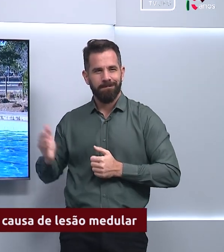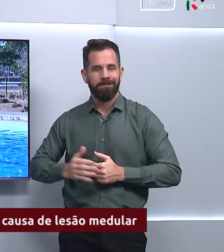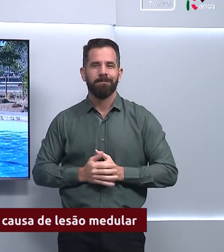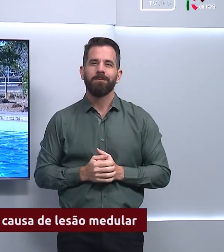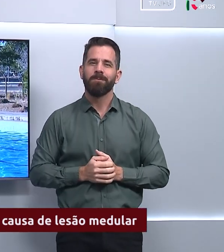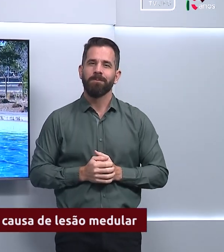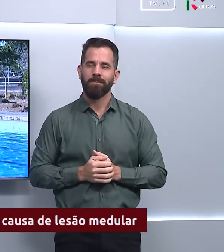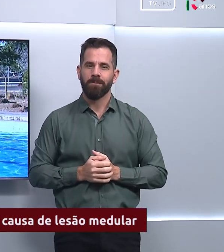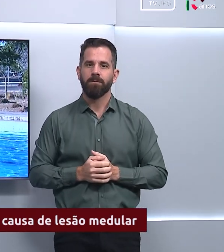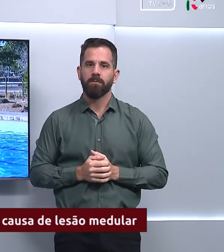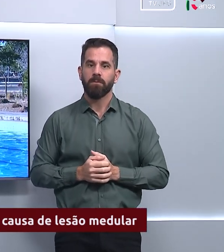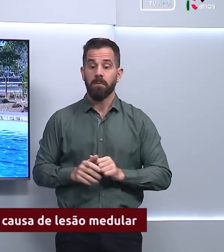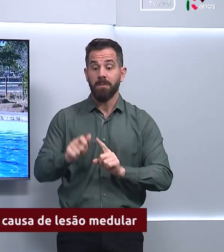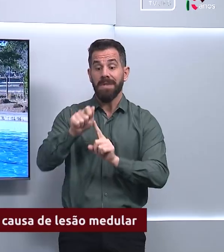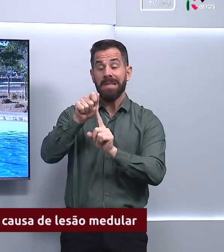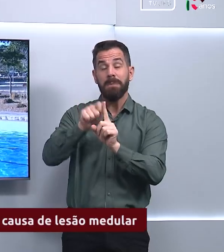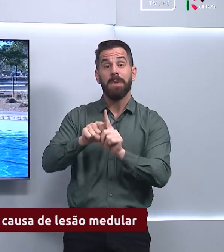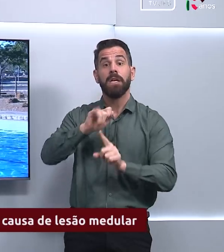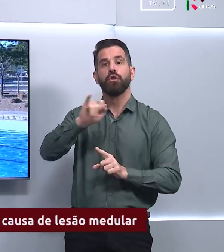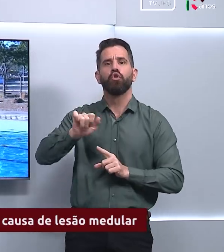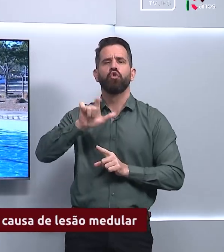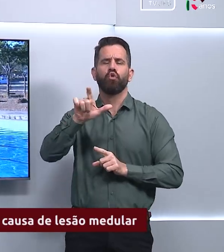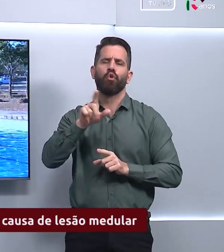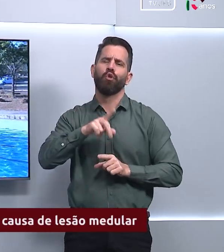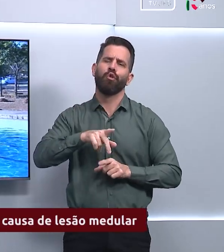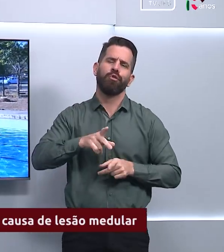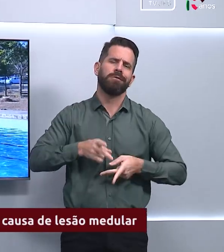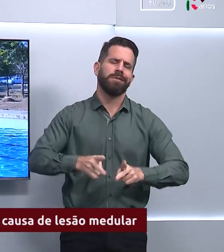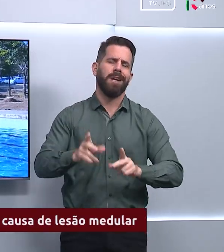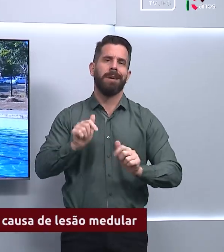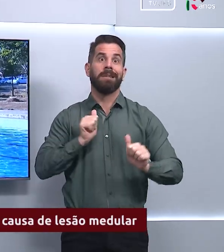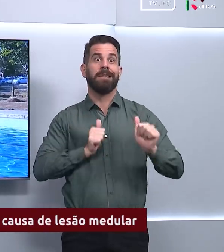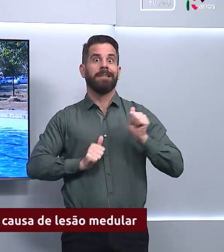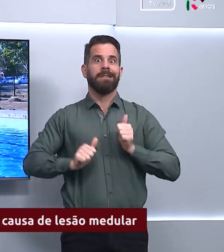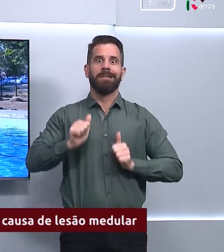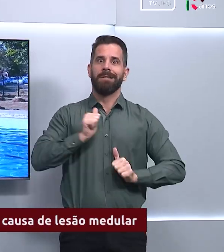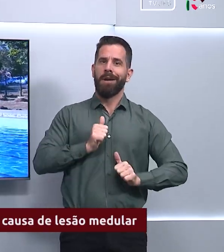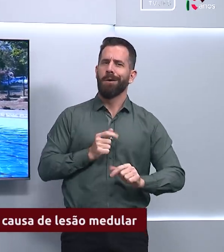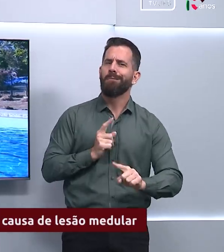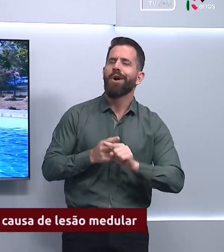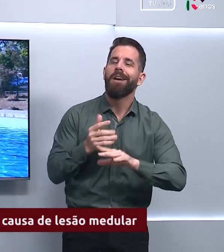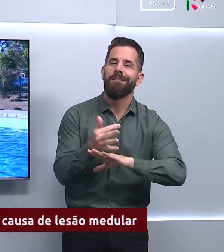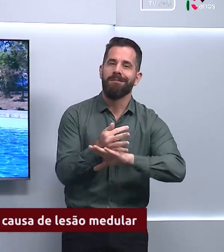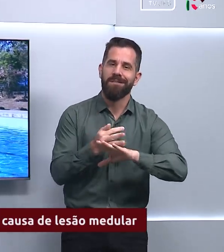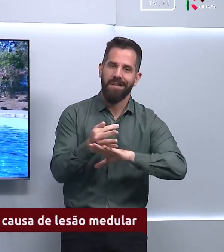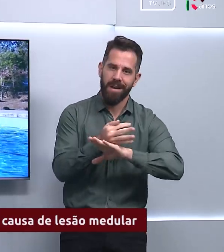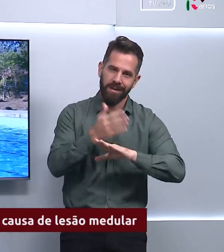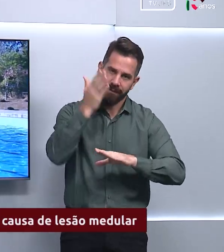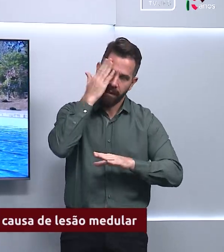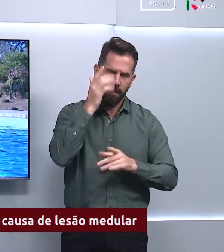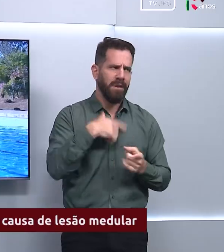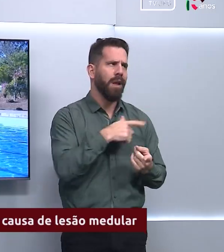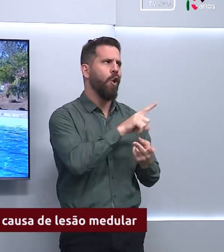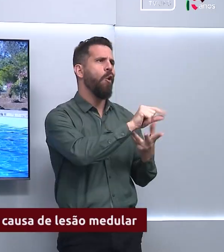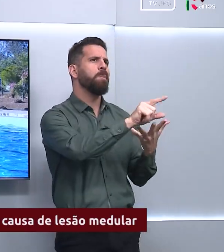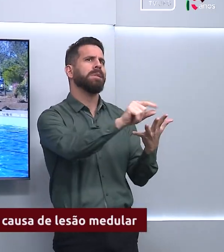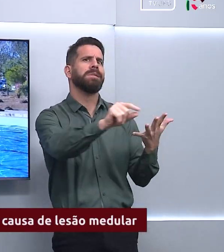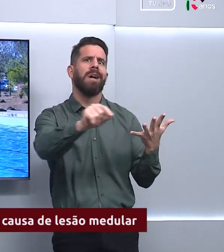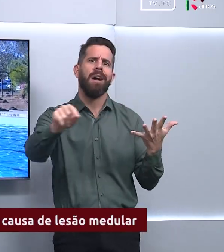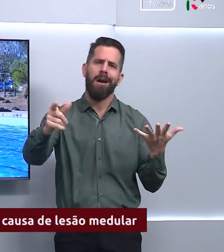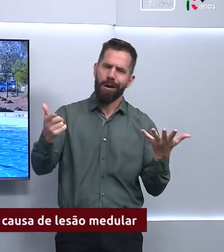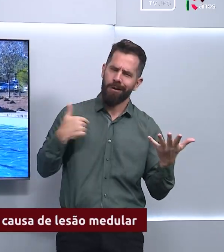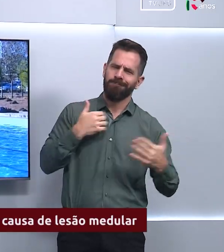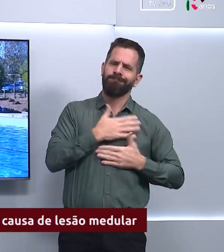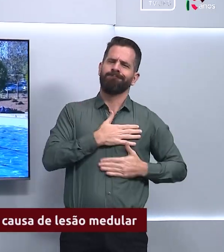O mês de julho é sempre muito esperado período de férias e opções para se divertir é o que não falta mas a gente